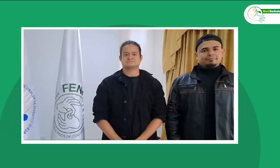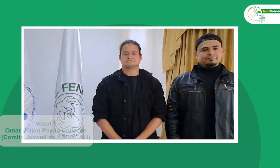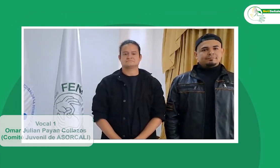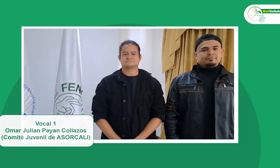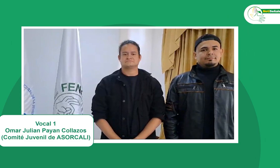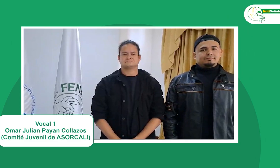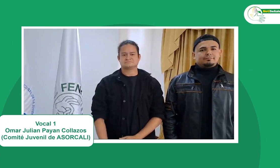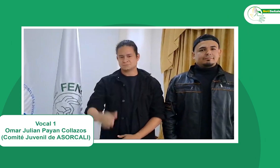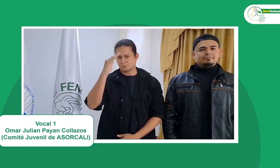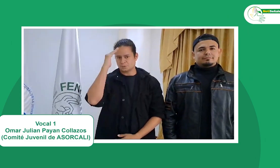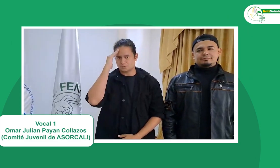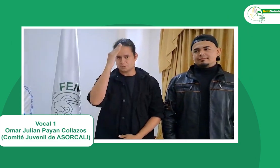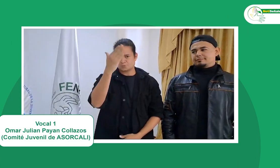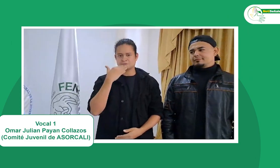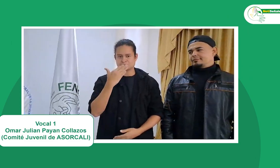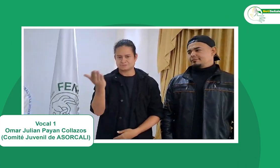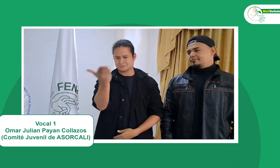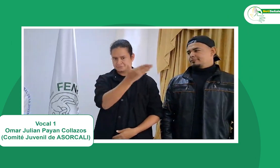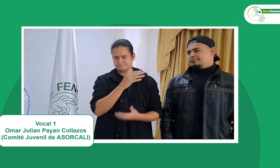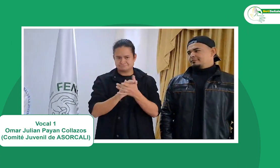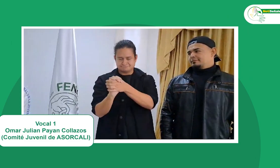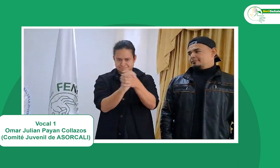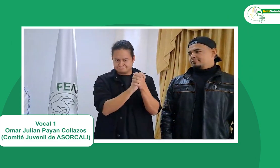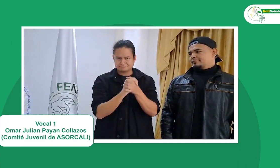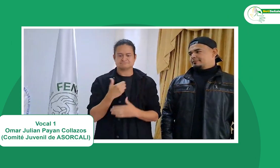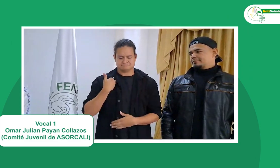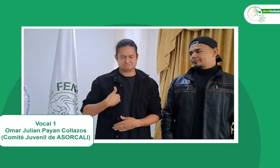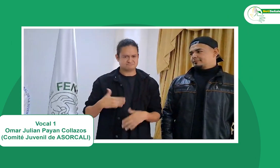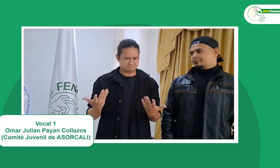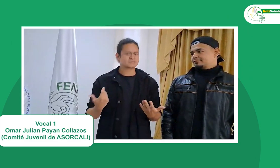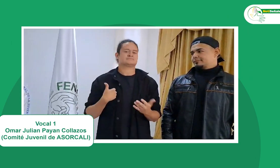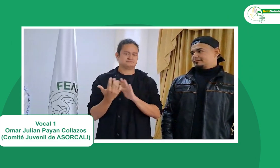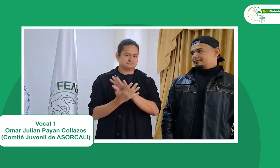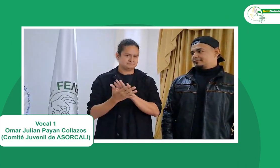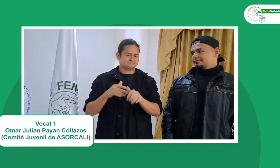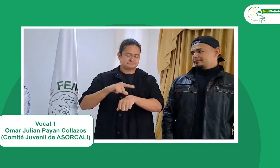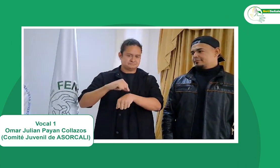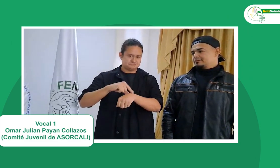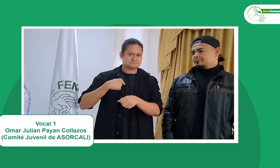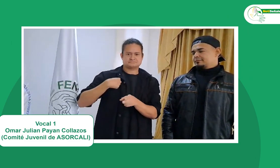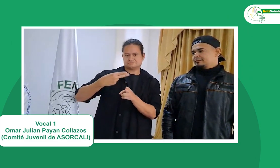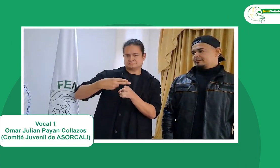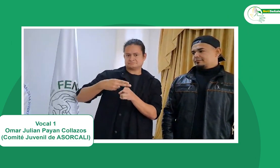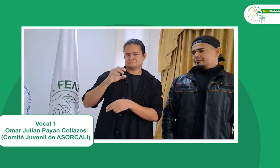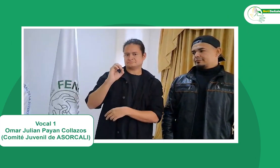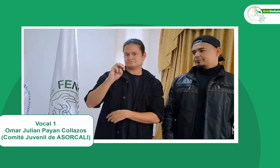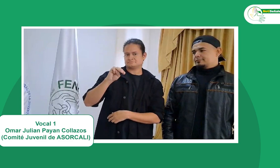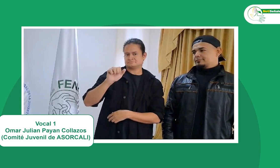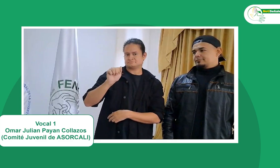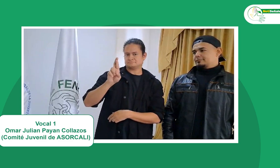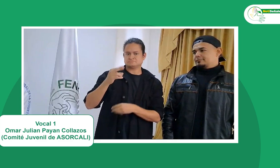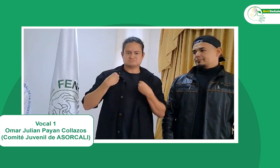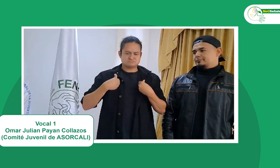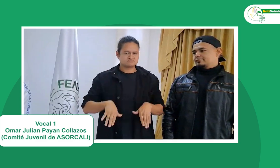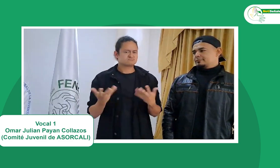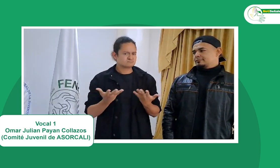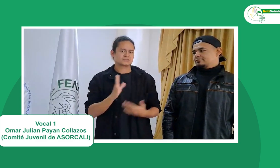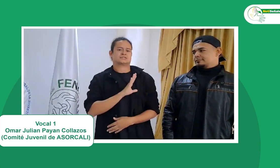Hola, ¿cómo están? Un saludo. Mi seña es esta y mi nombre es Omar, soy de Cali y pertenezco al Comité de Jóvenes de Azor, Cali.